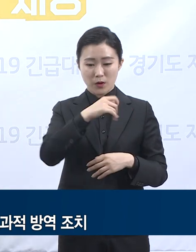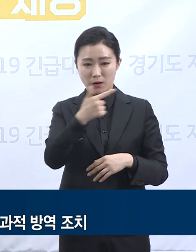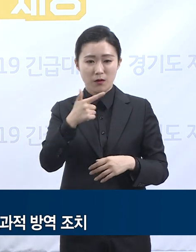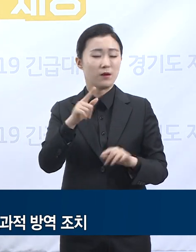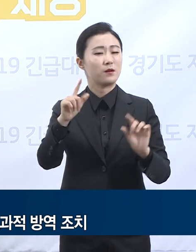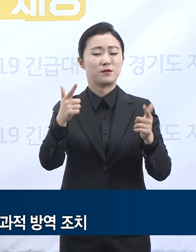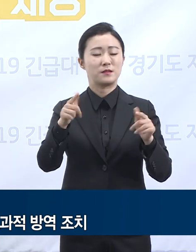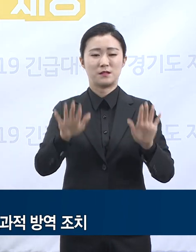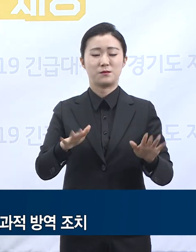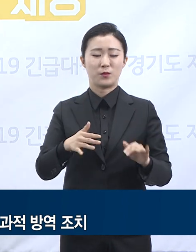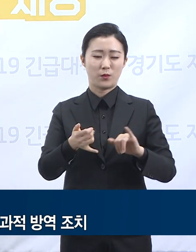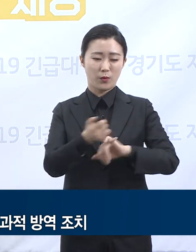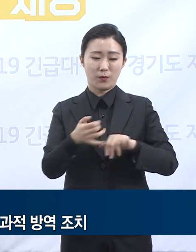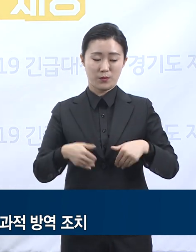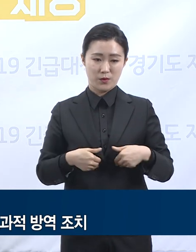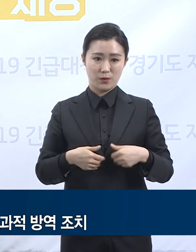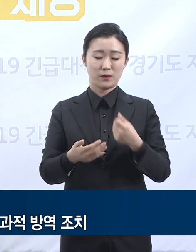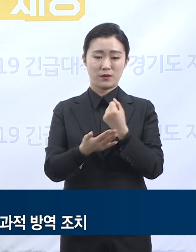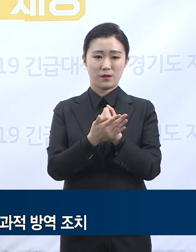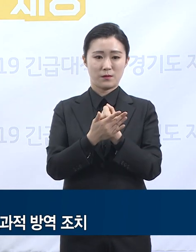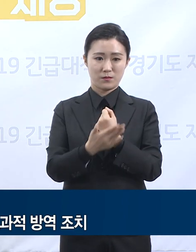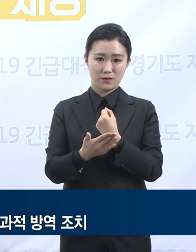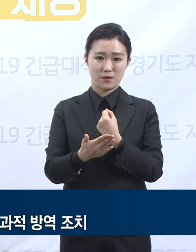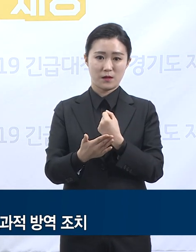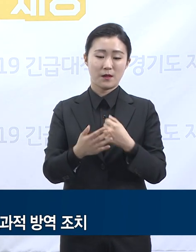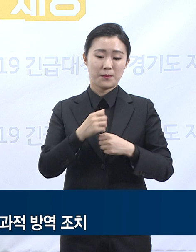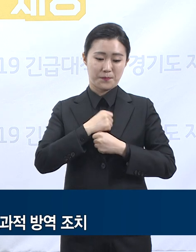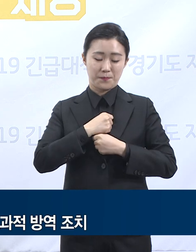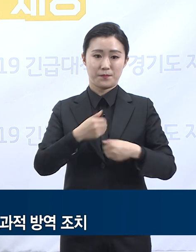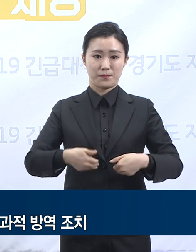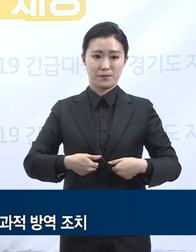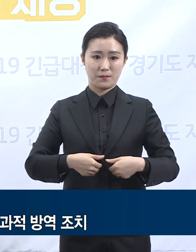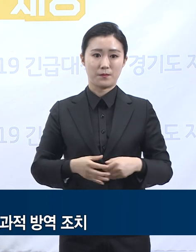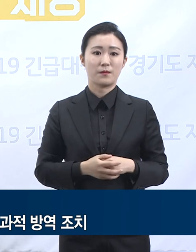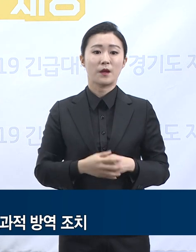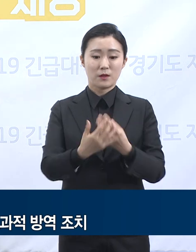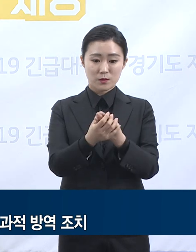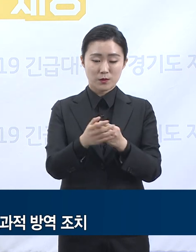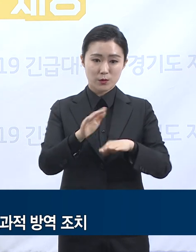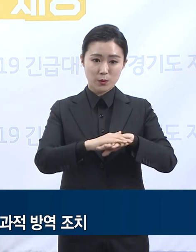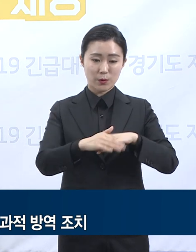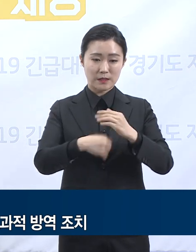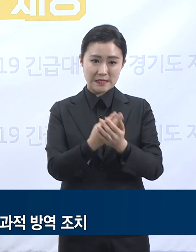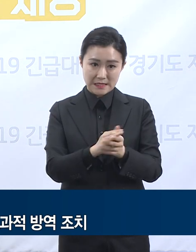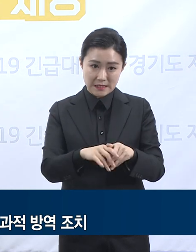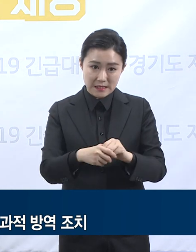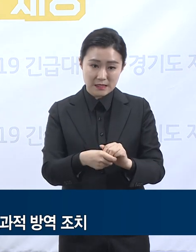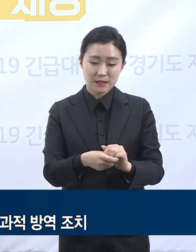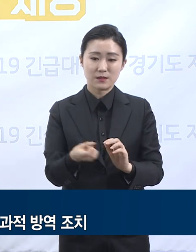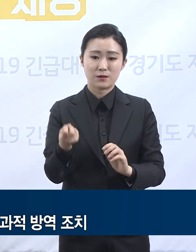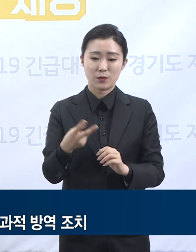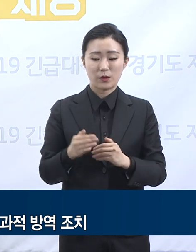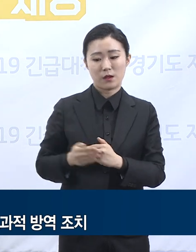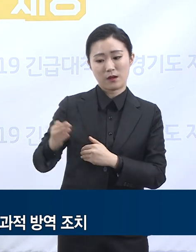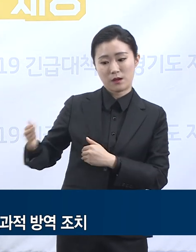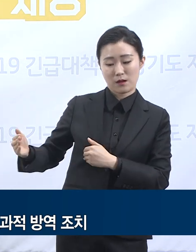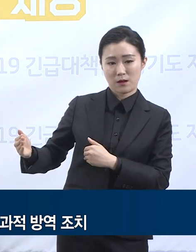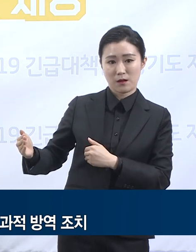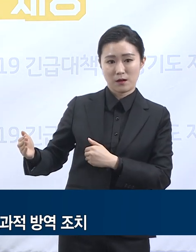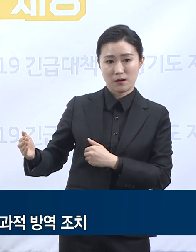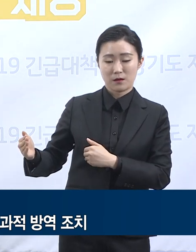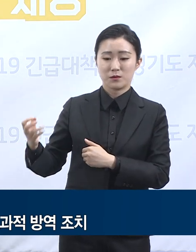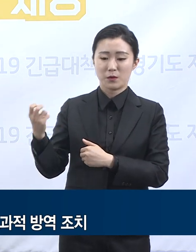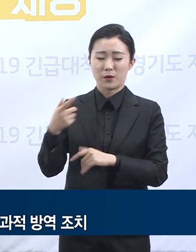부디 지금처럼 손 씻기, 마스크 착용 등 개인이 할 수 있는 노력을 다해 주십시오. 그리고